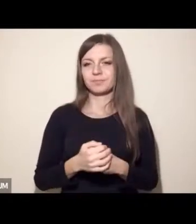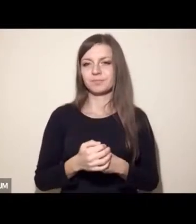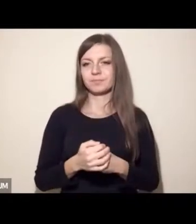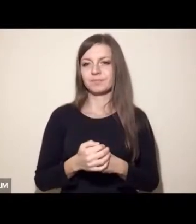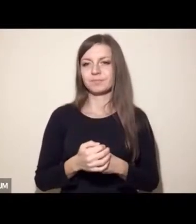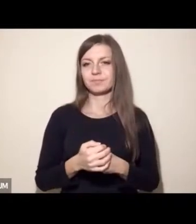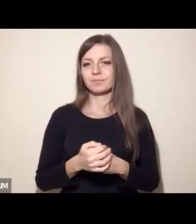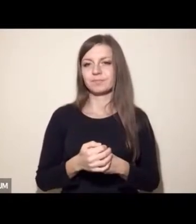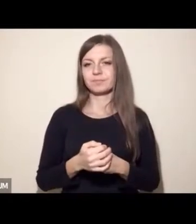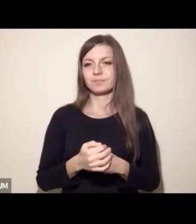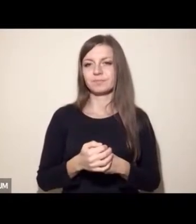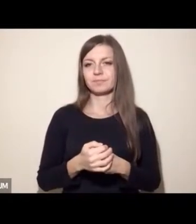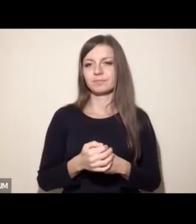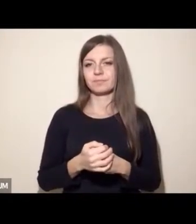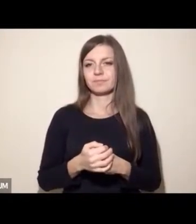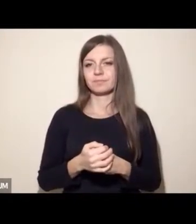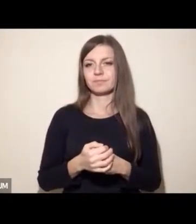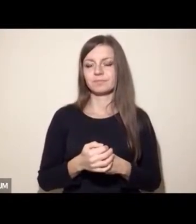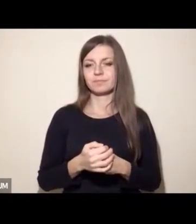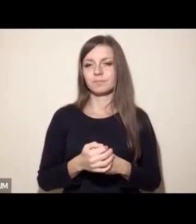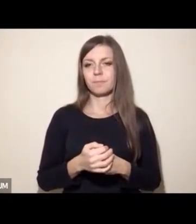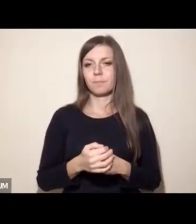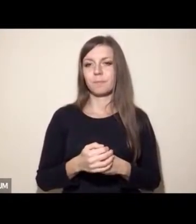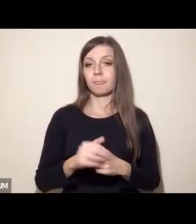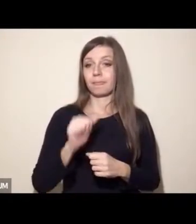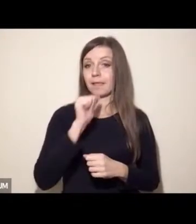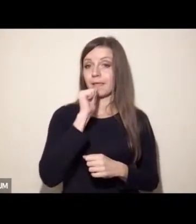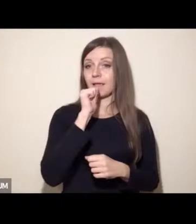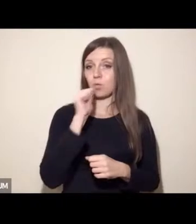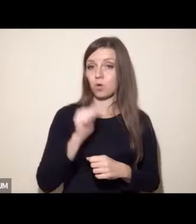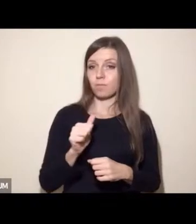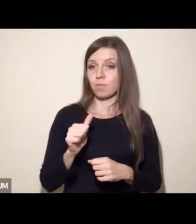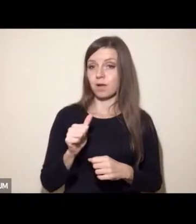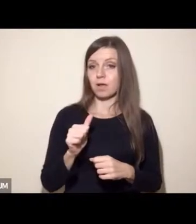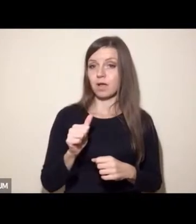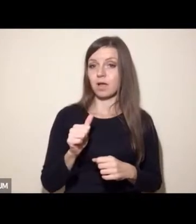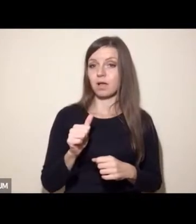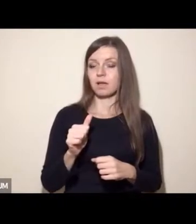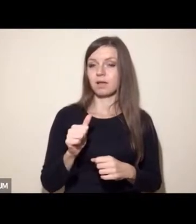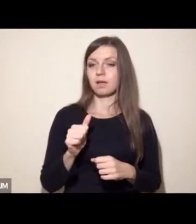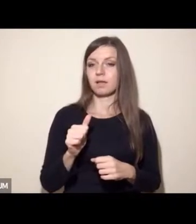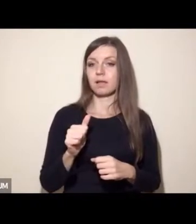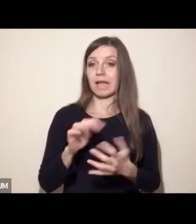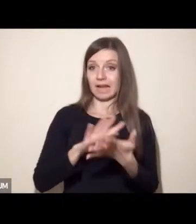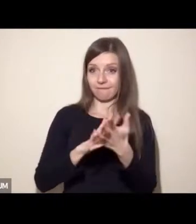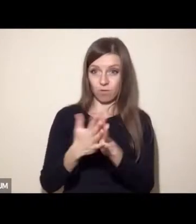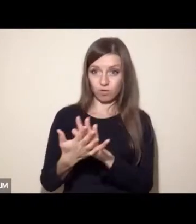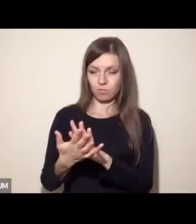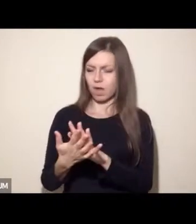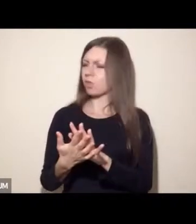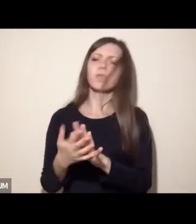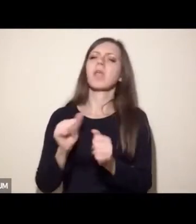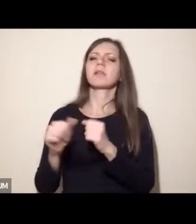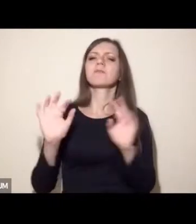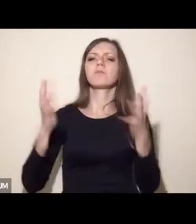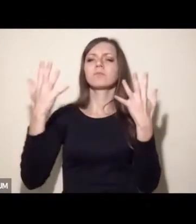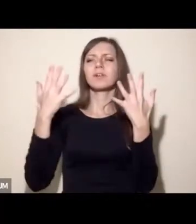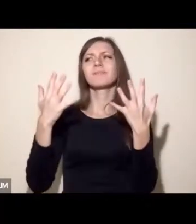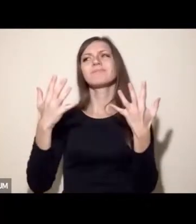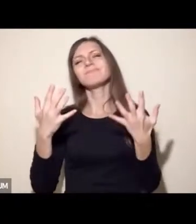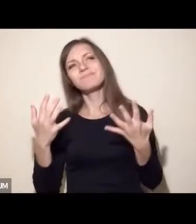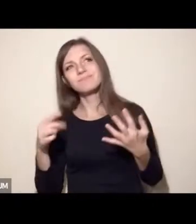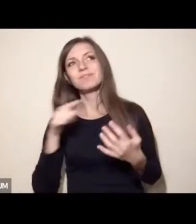Timmermans i jego narracja, że Europa to reforma, nie rewolucja, jest narracją co najmniej